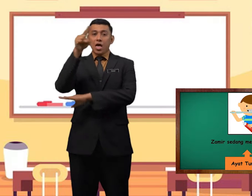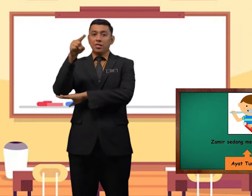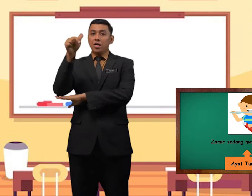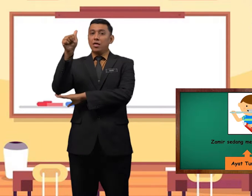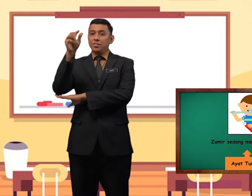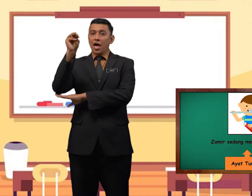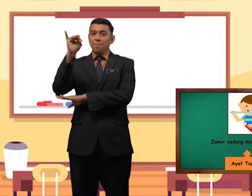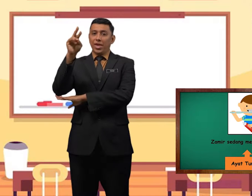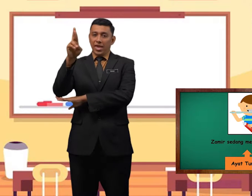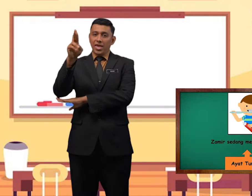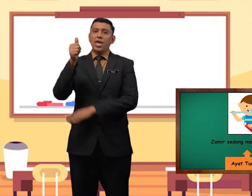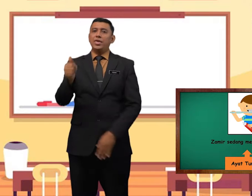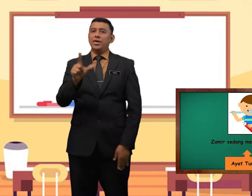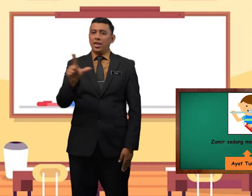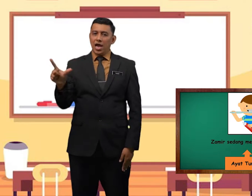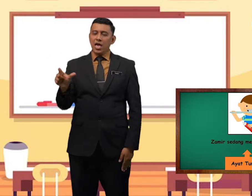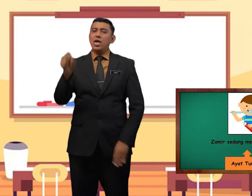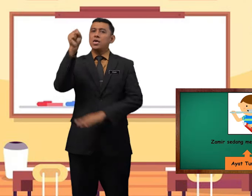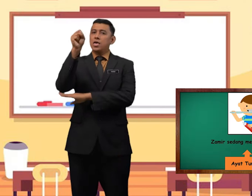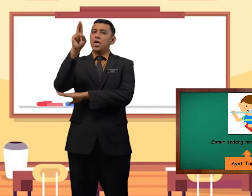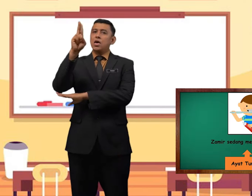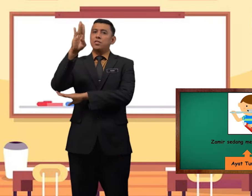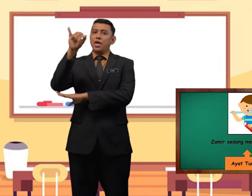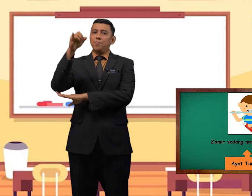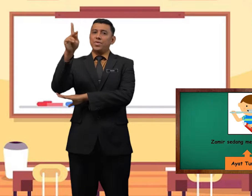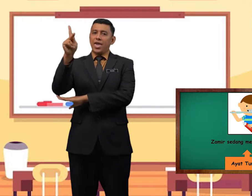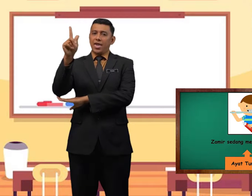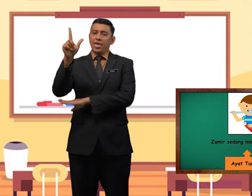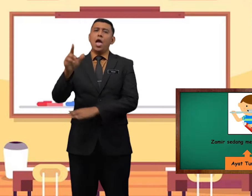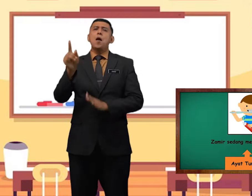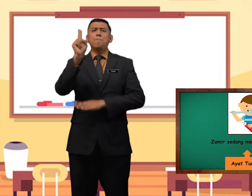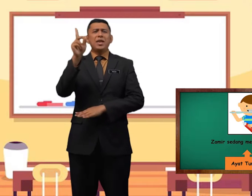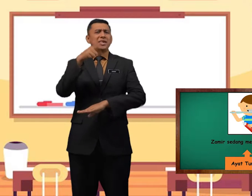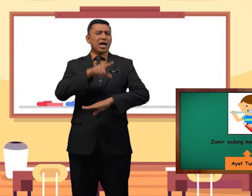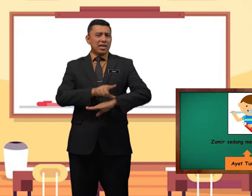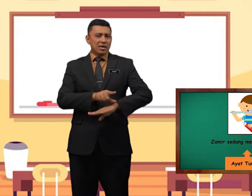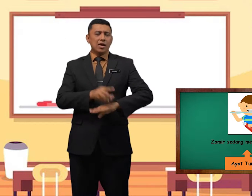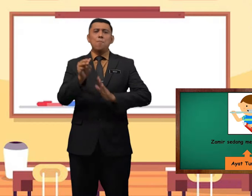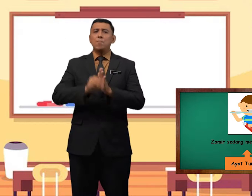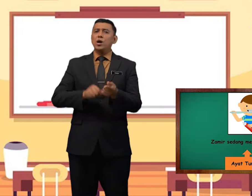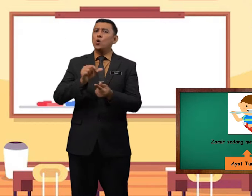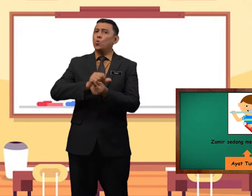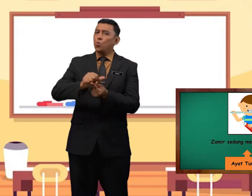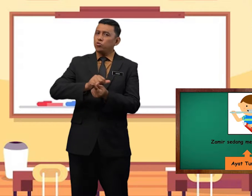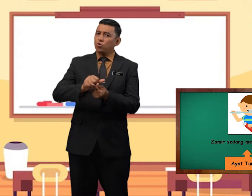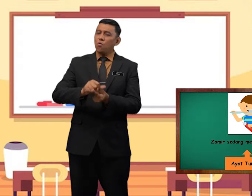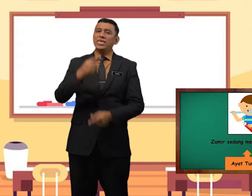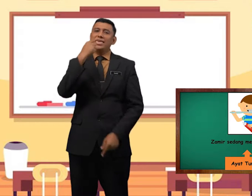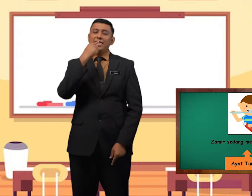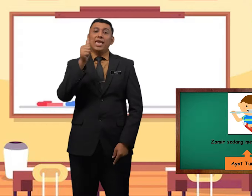Zamir ialah subjek manakala menggosok gigi